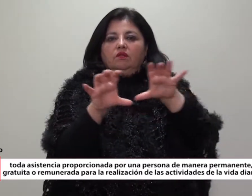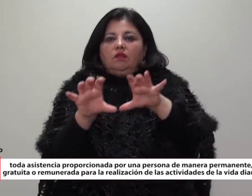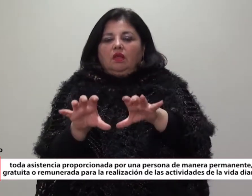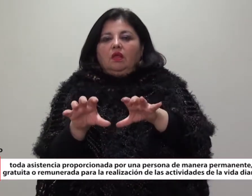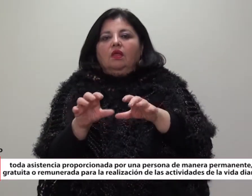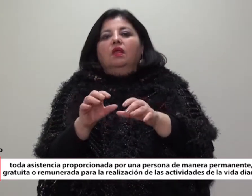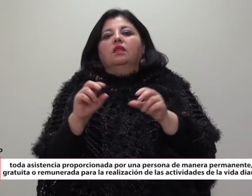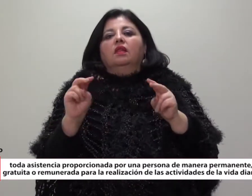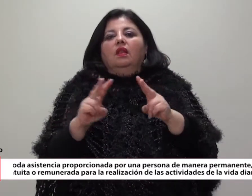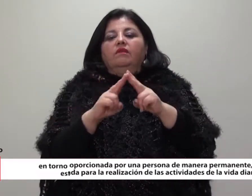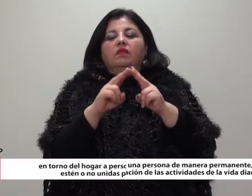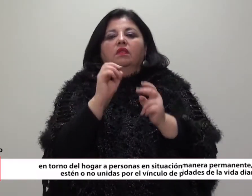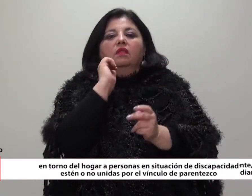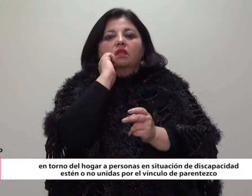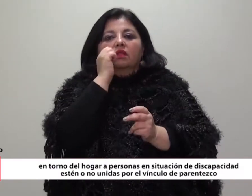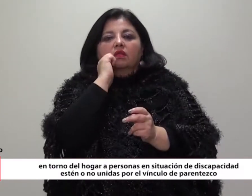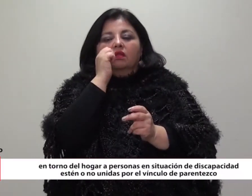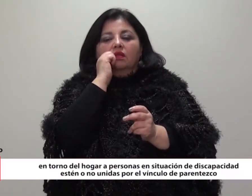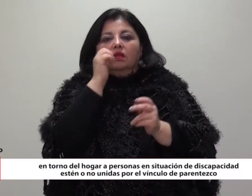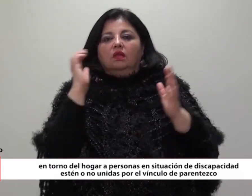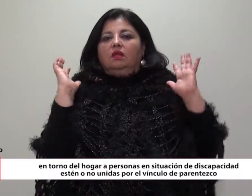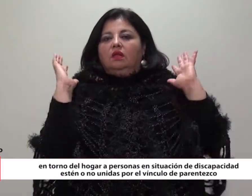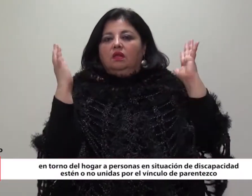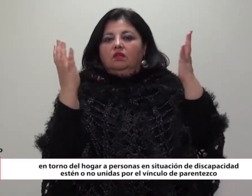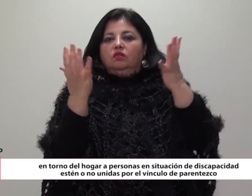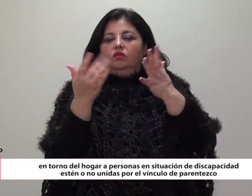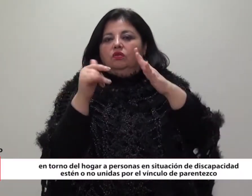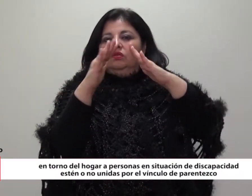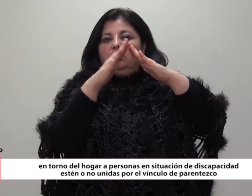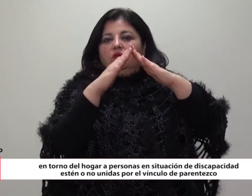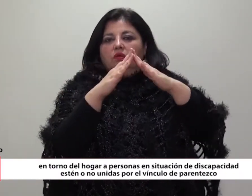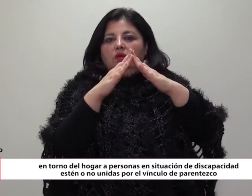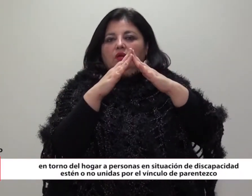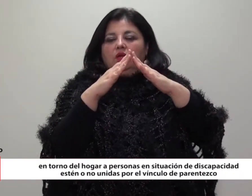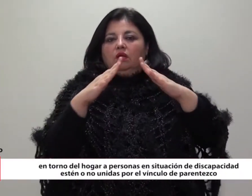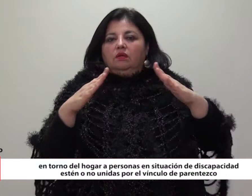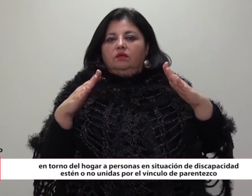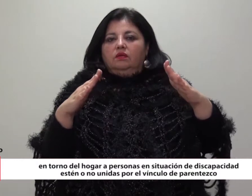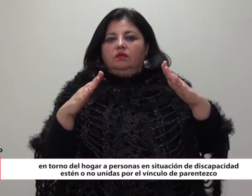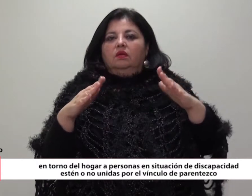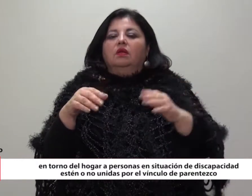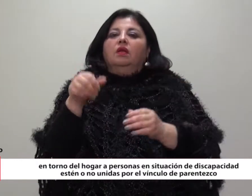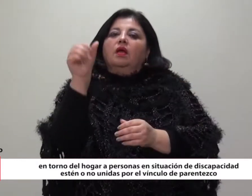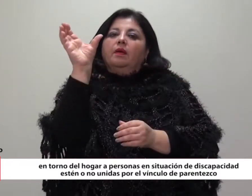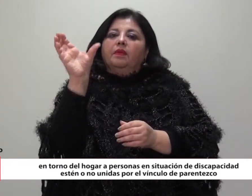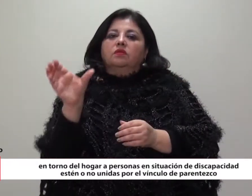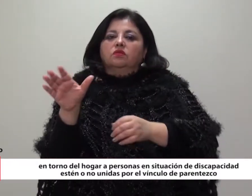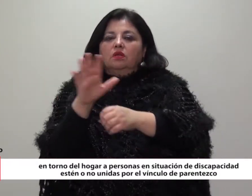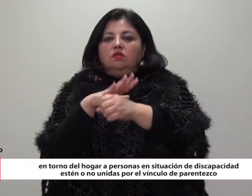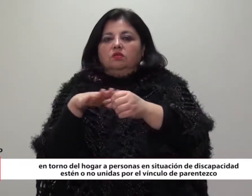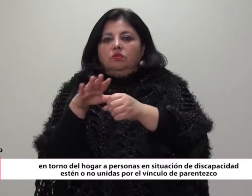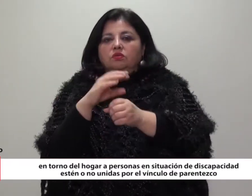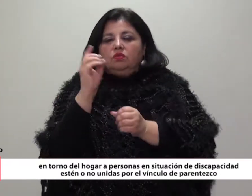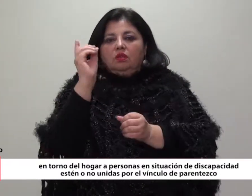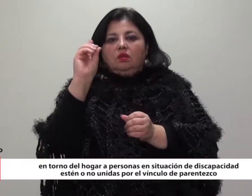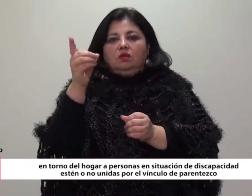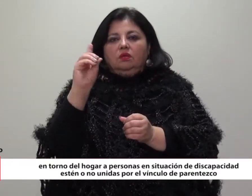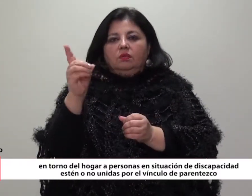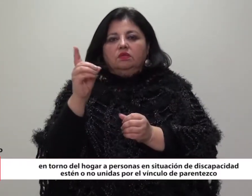En torno del hogar, a personas en situación de discapacidad estén o no unidas